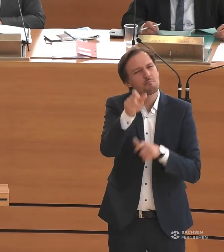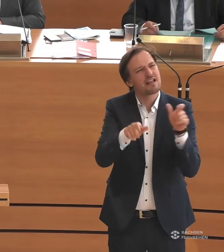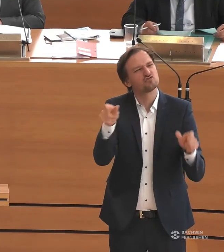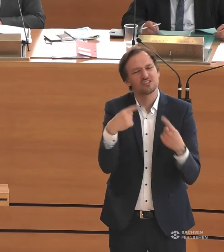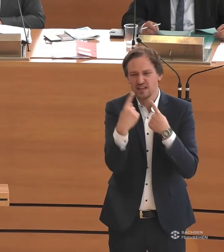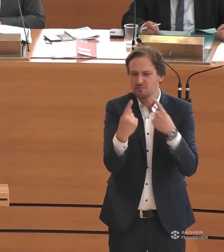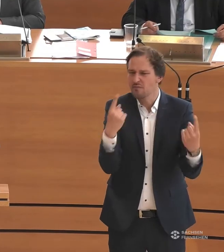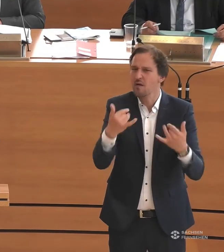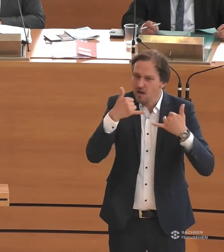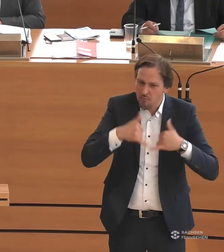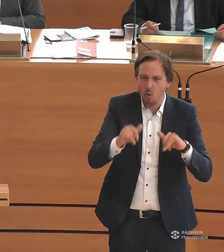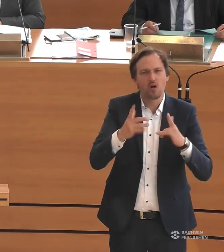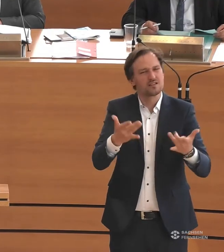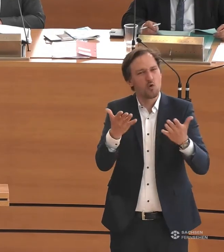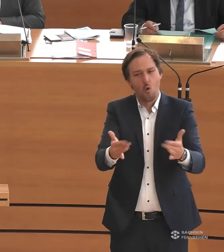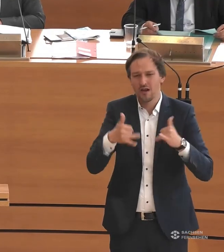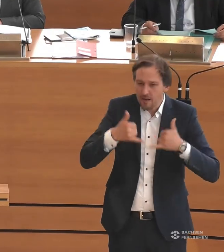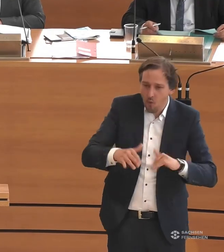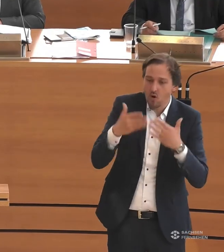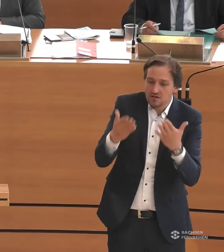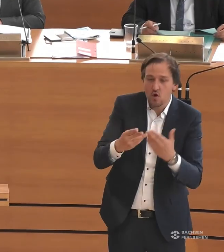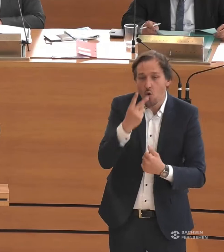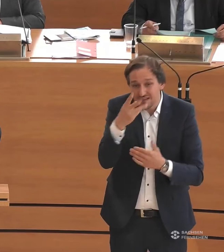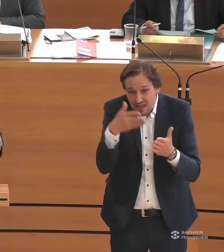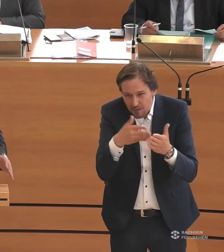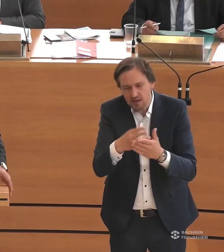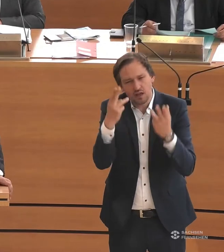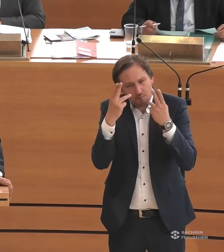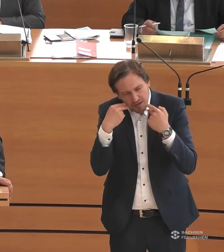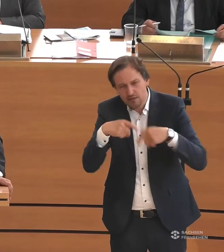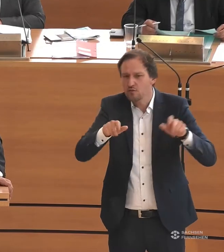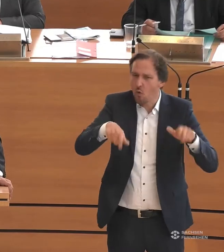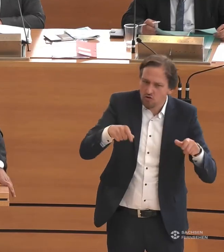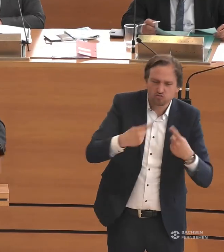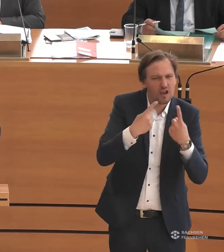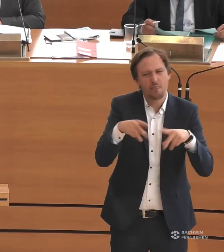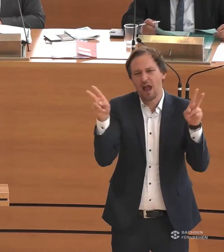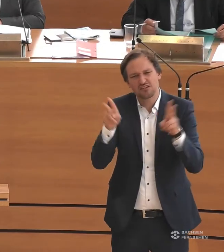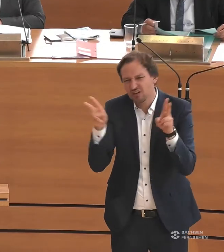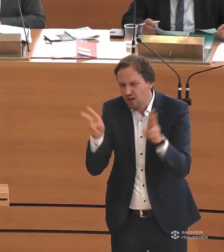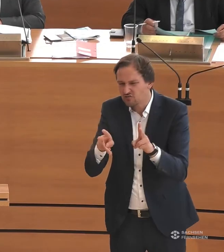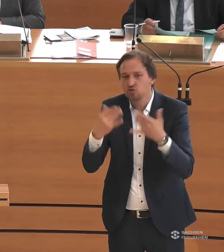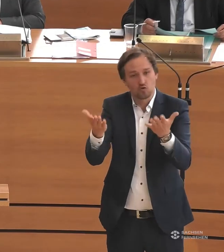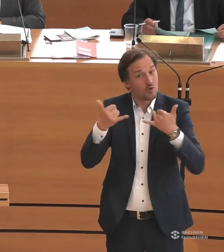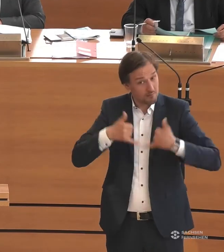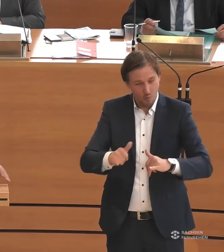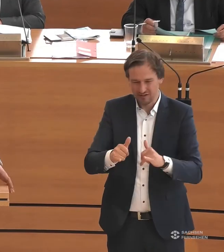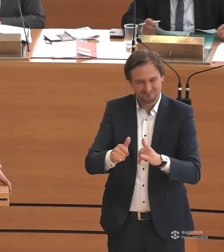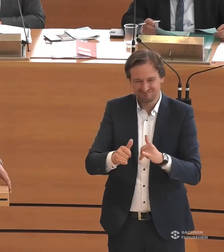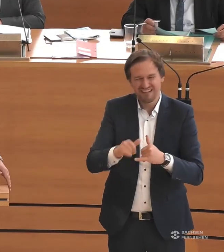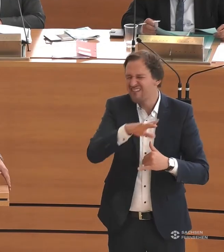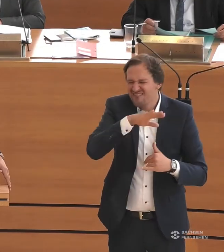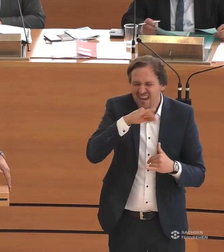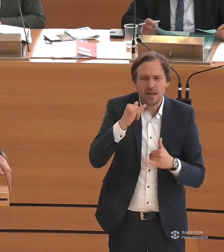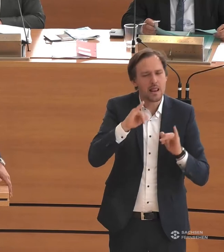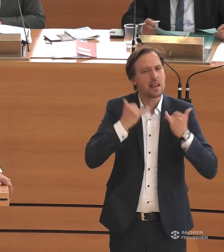Geburt an im Rollstuhl sitzen, sehbehindert oder blind sind oder sonstige Einschränkungen haben, sondern dass sehr, sehr viele Einschränkungen